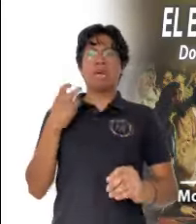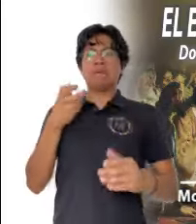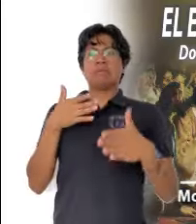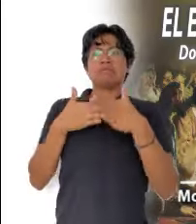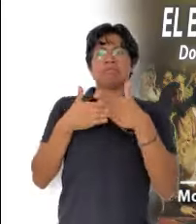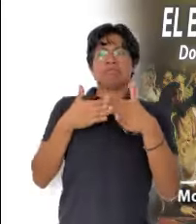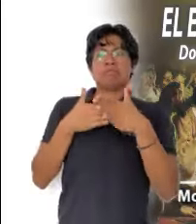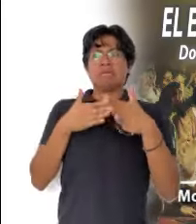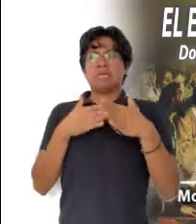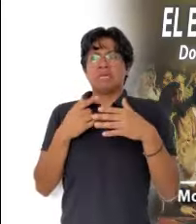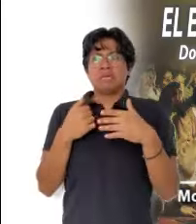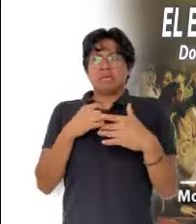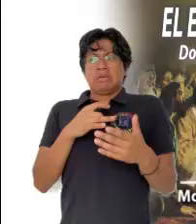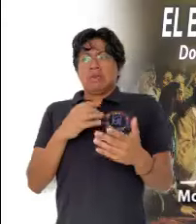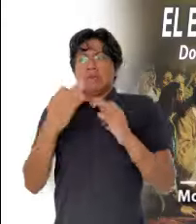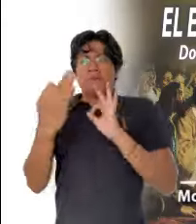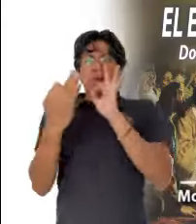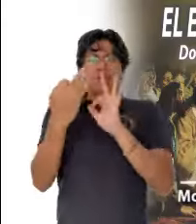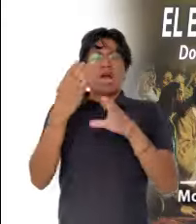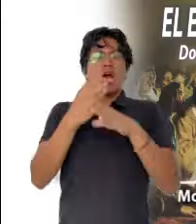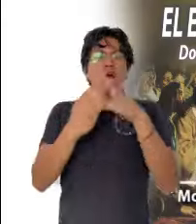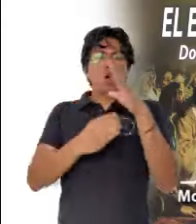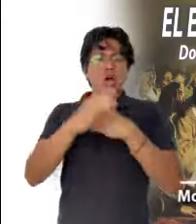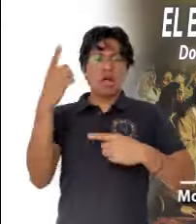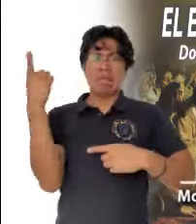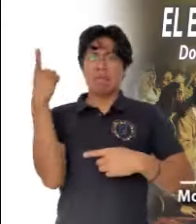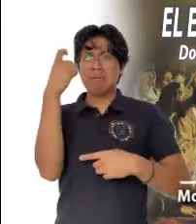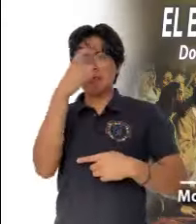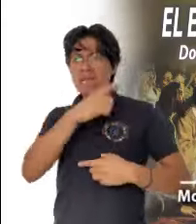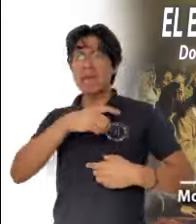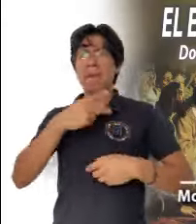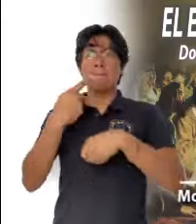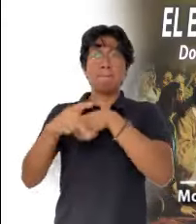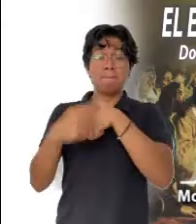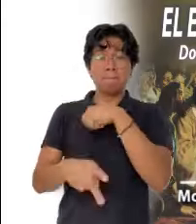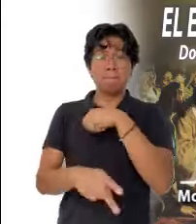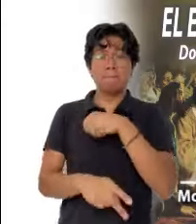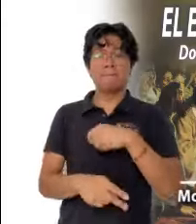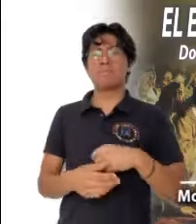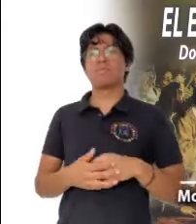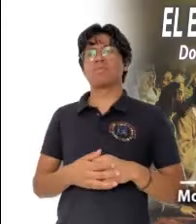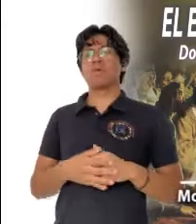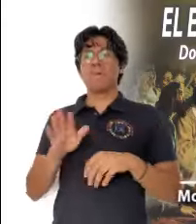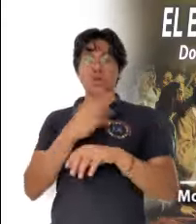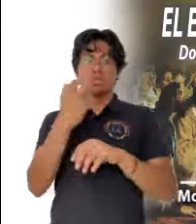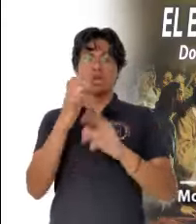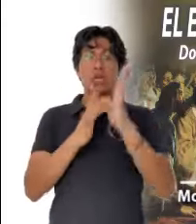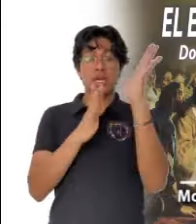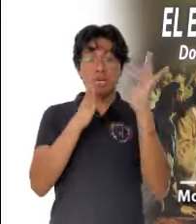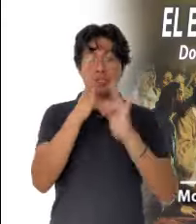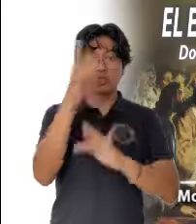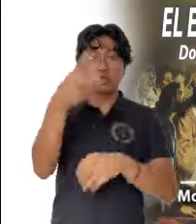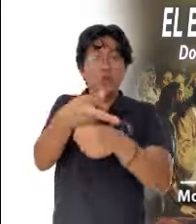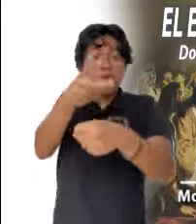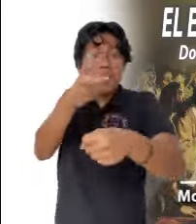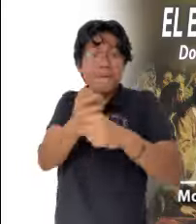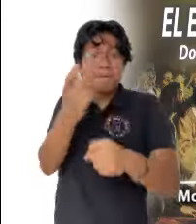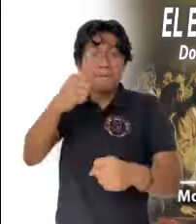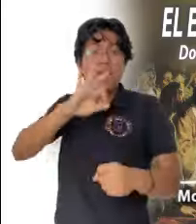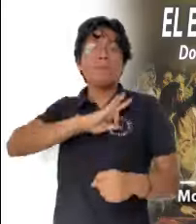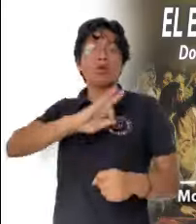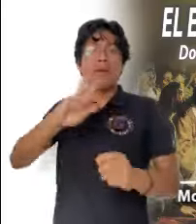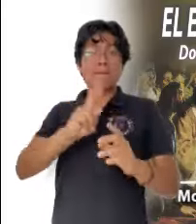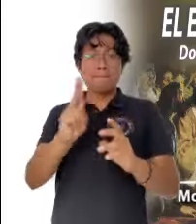El miedo paraliza y nos deja impotentes frente a las dificultades y peligros. Por eso Jesús nos